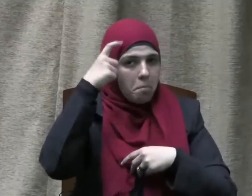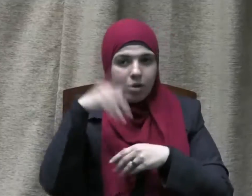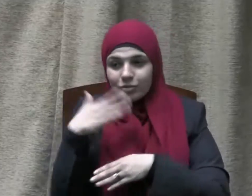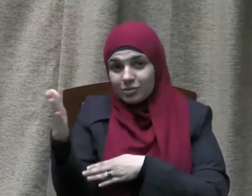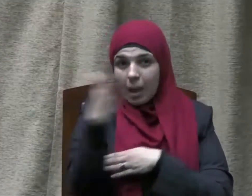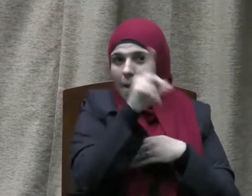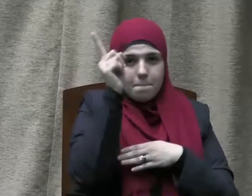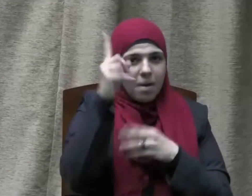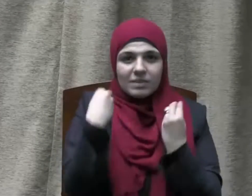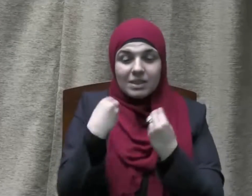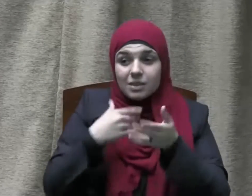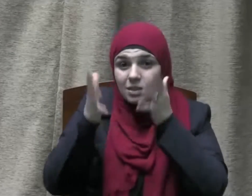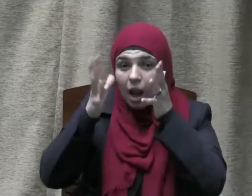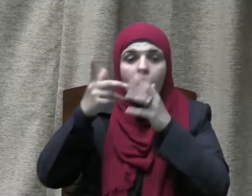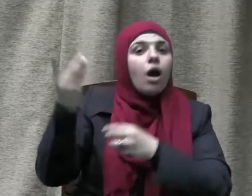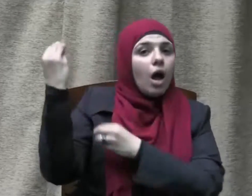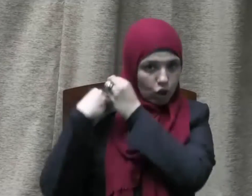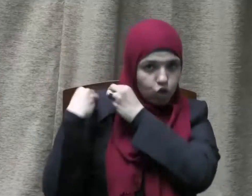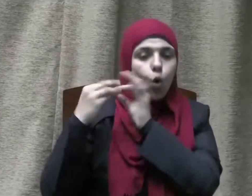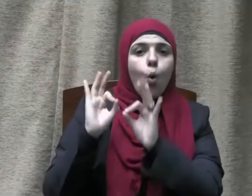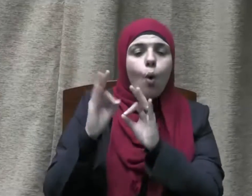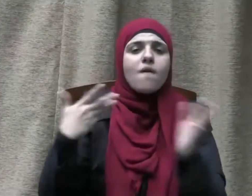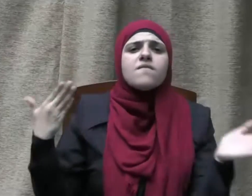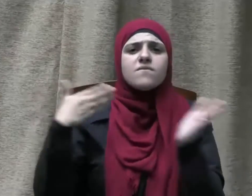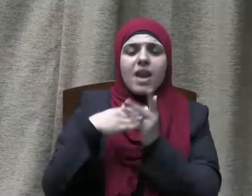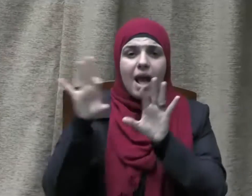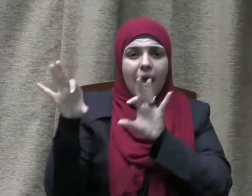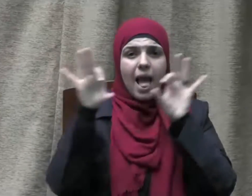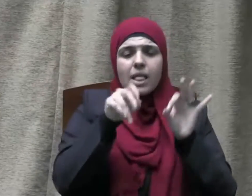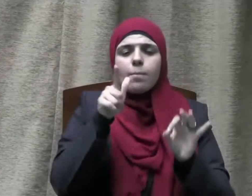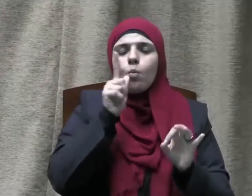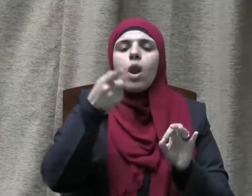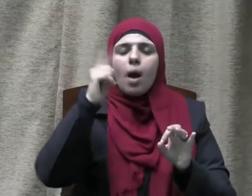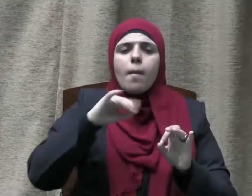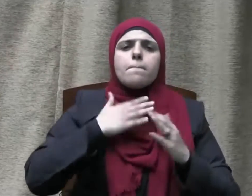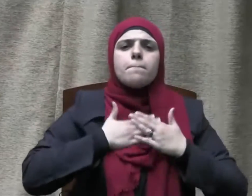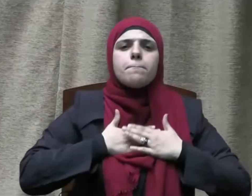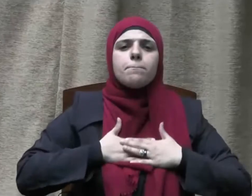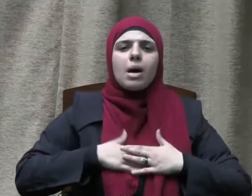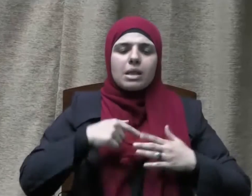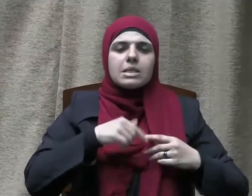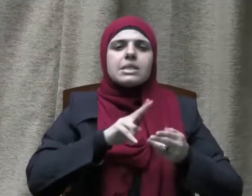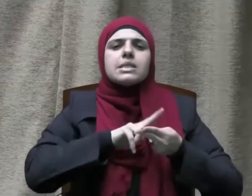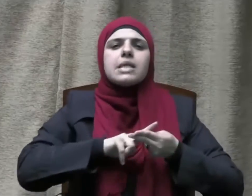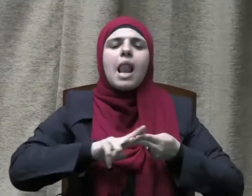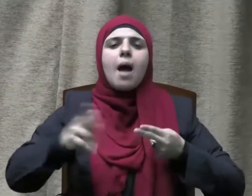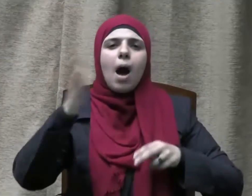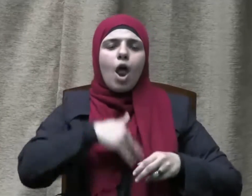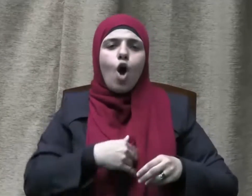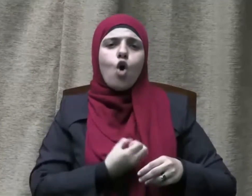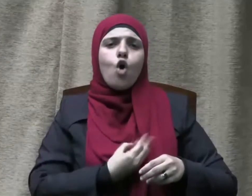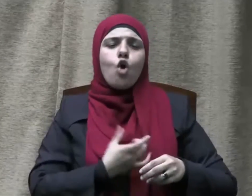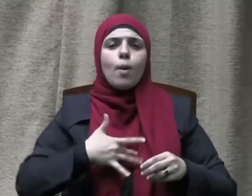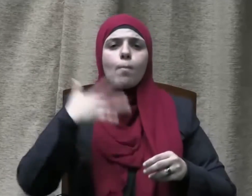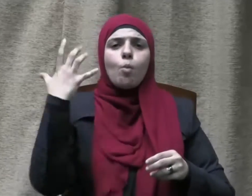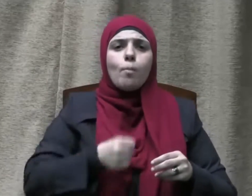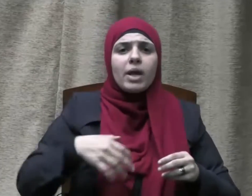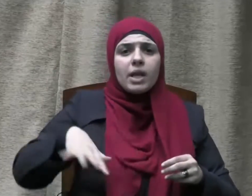المقدس ثم جاء ختام الآية بردا وسلاما على قلوب المؤمنين وترغيبا للناس